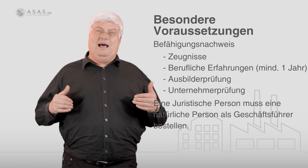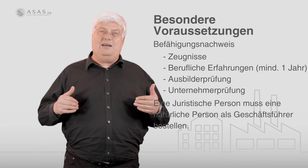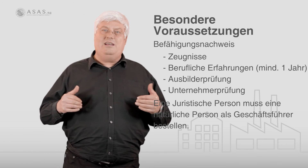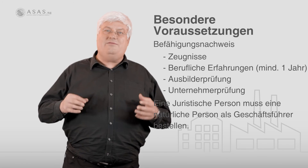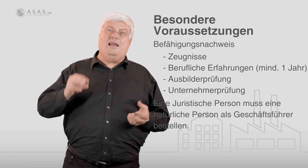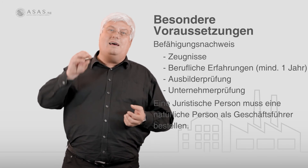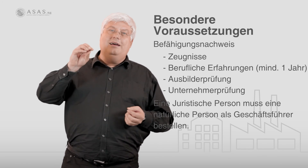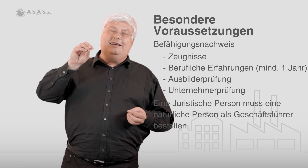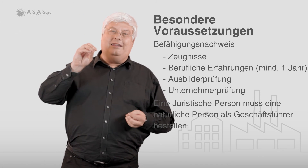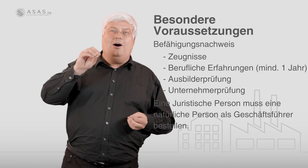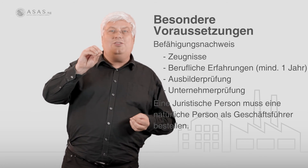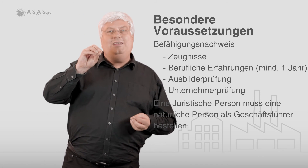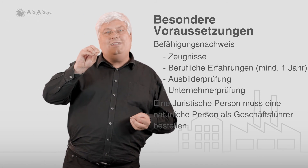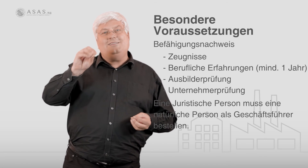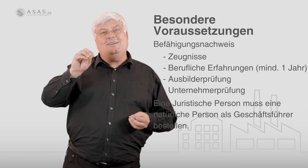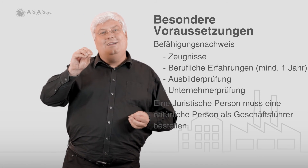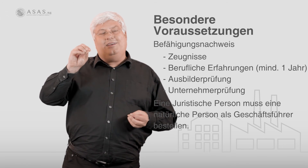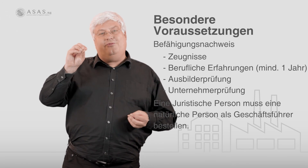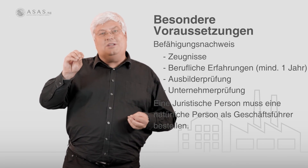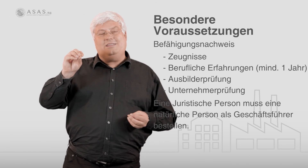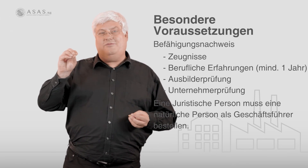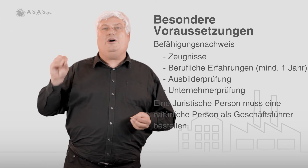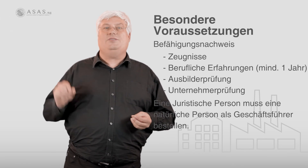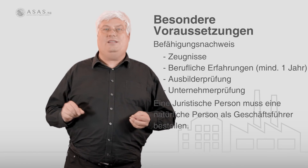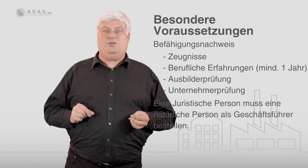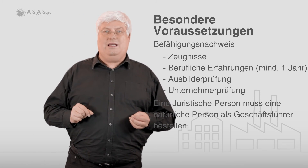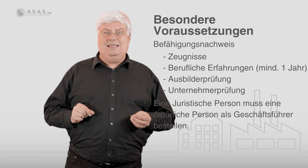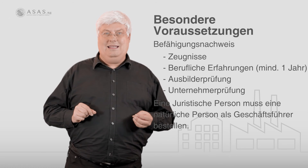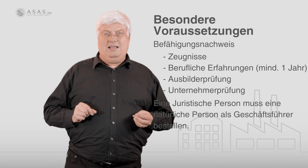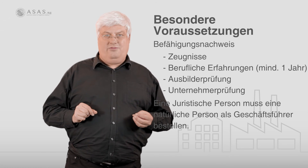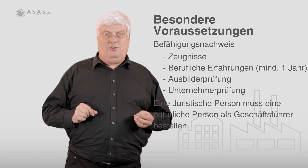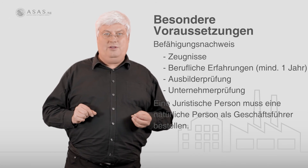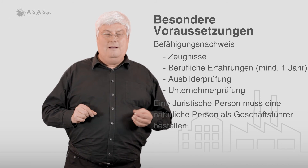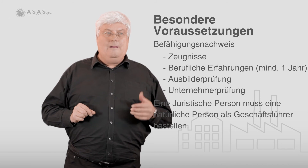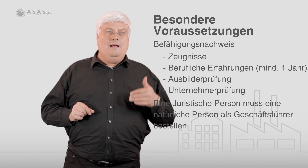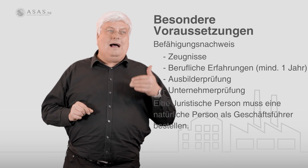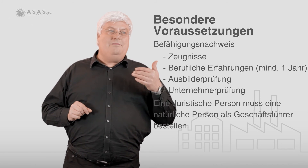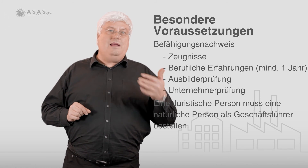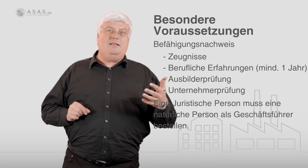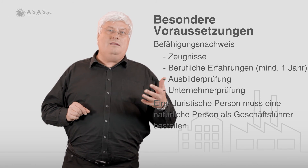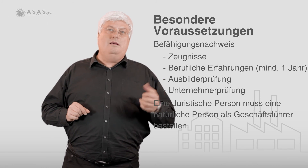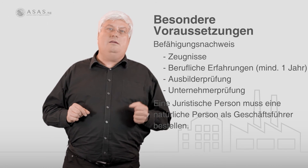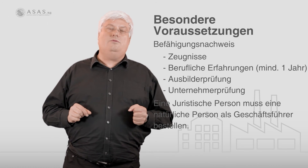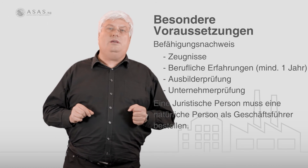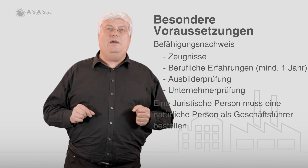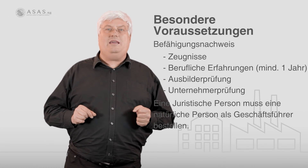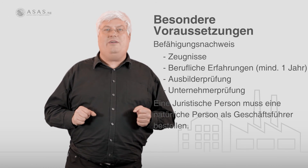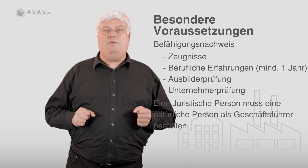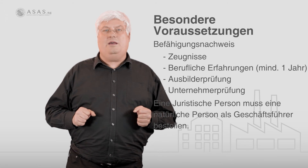nachweist, weil er genau diese geforderten Voraussetzungen erfüllt. Anmelden tue ich mein Gewerbe